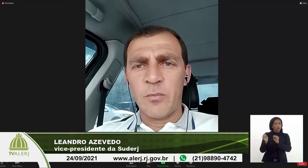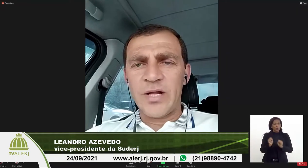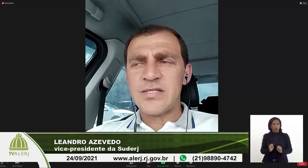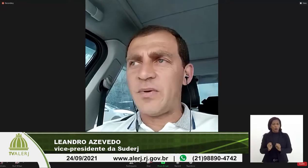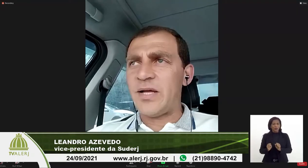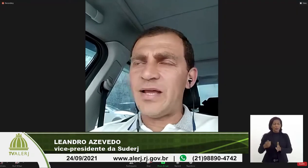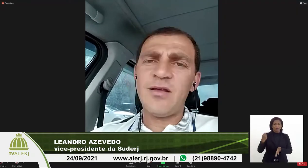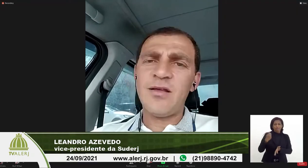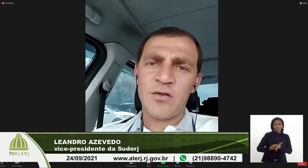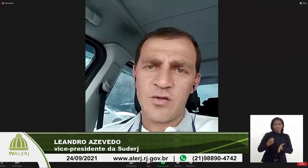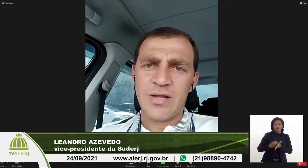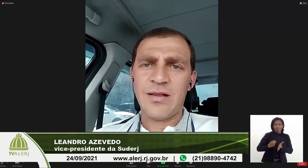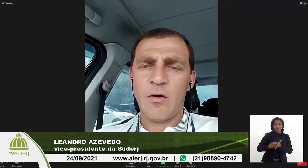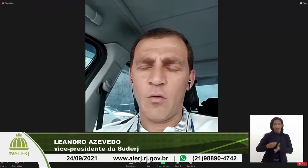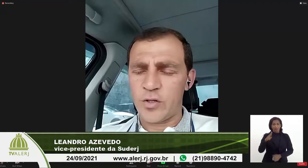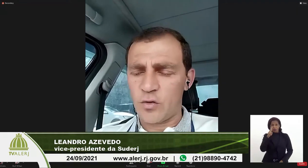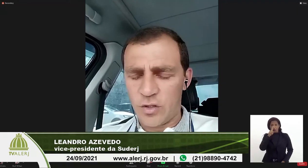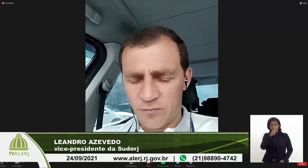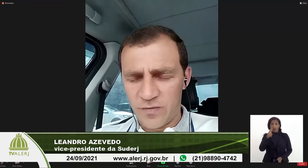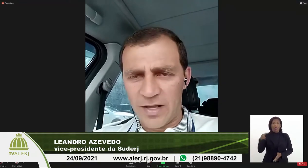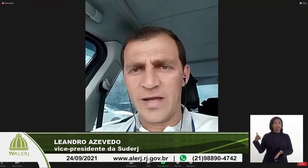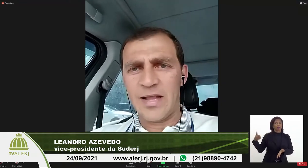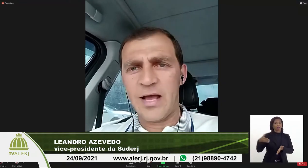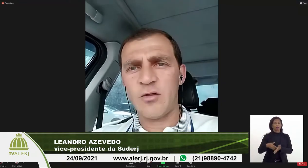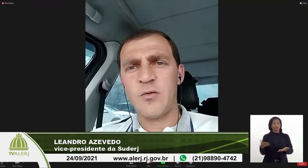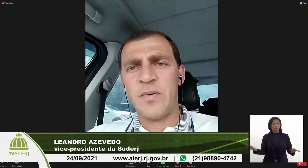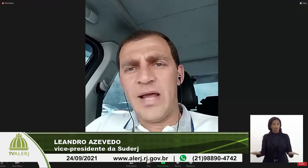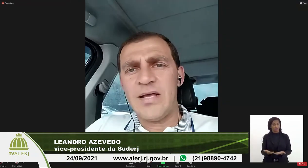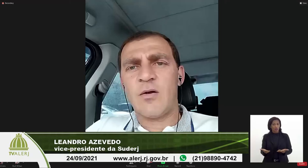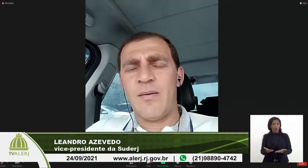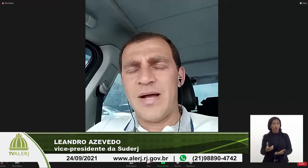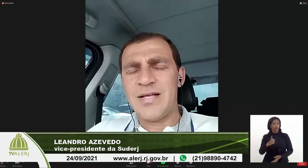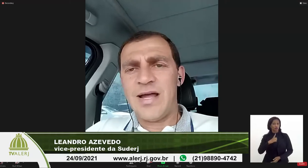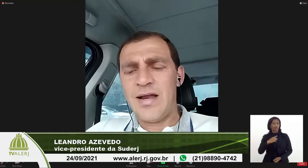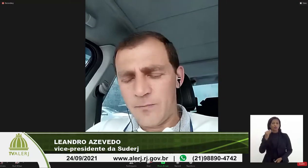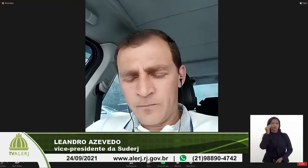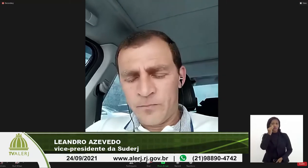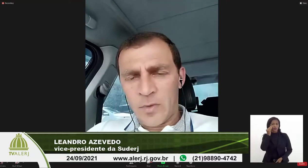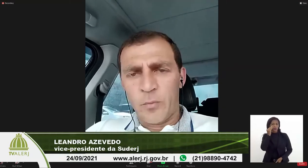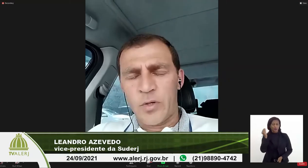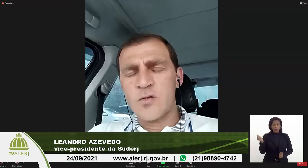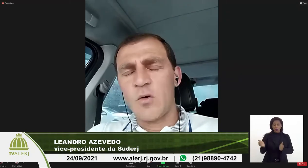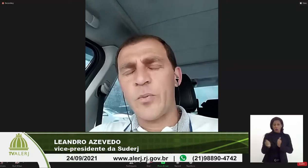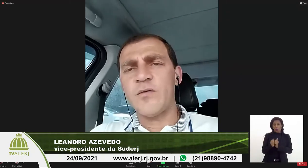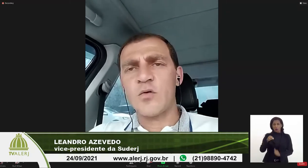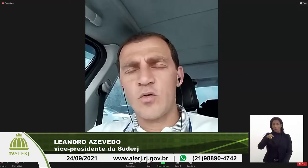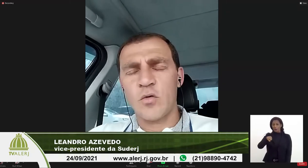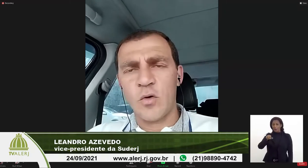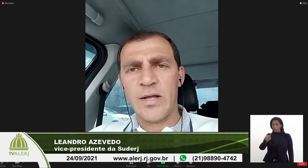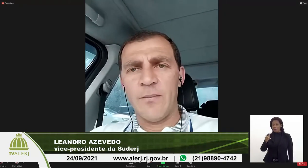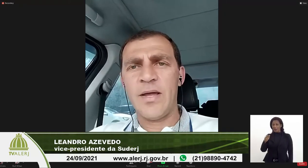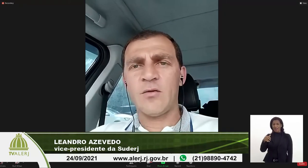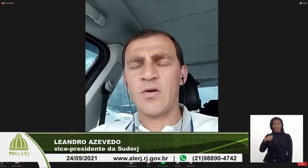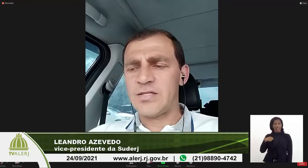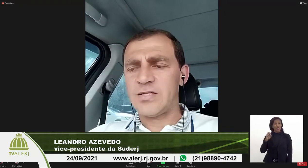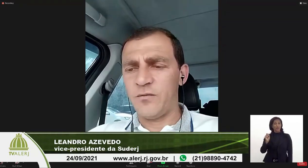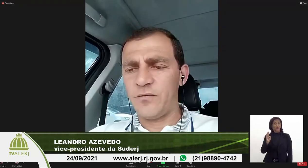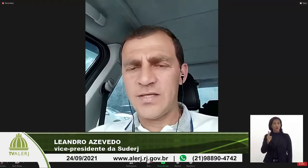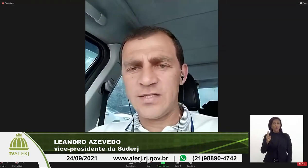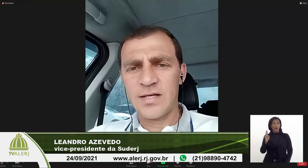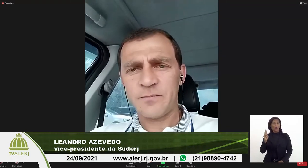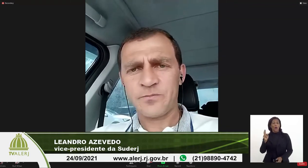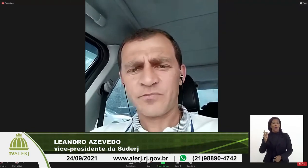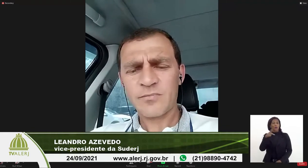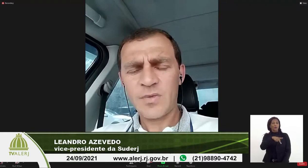lutado por essa bandeira e está até hoje. Eu tive, na verdade, uma experiência com a Marcele, porque sou professor de judô também, em educação